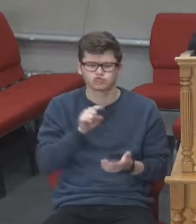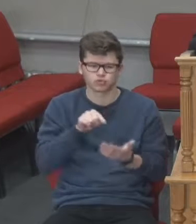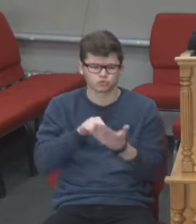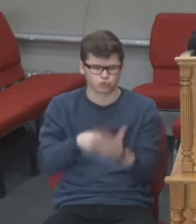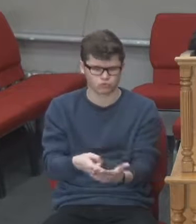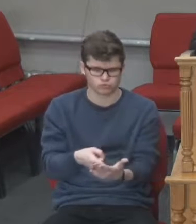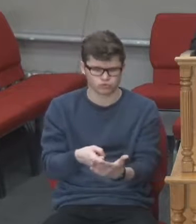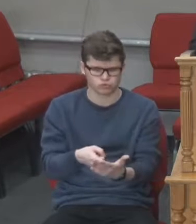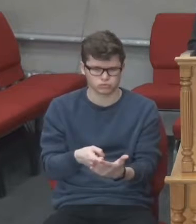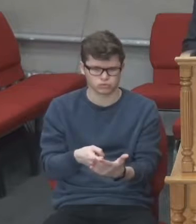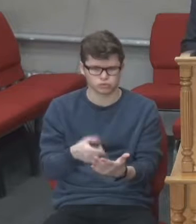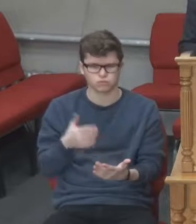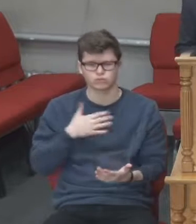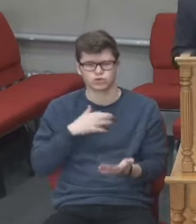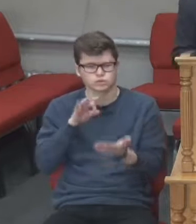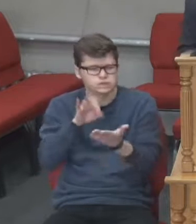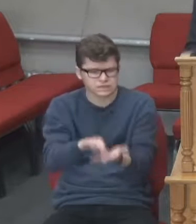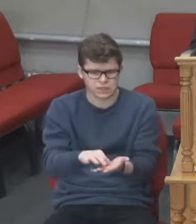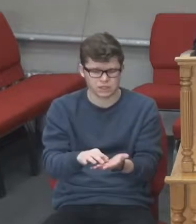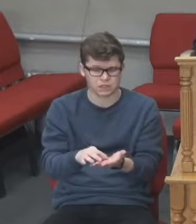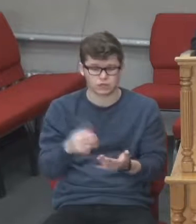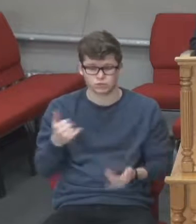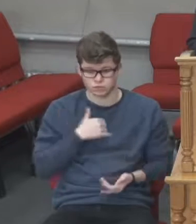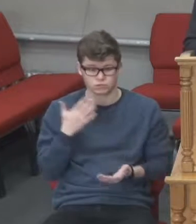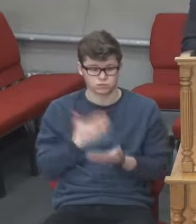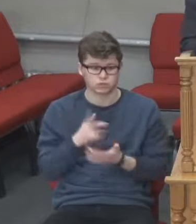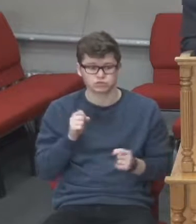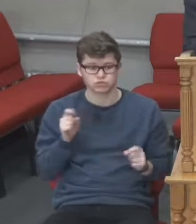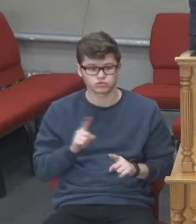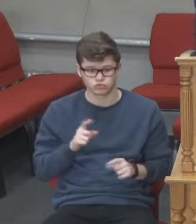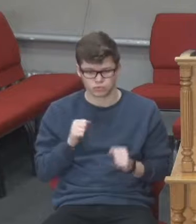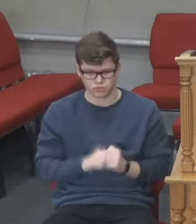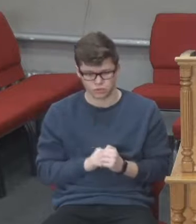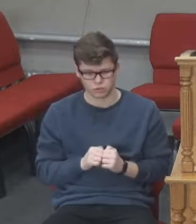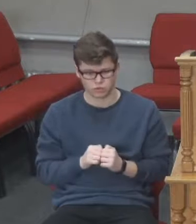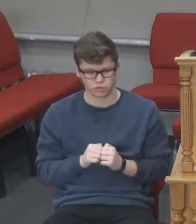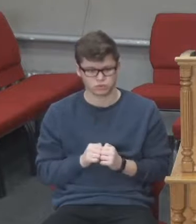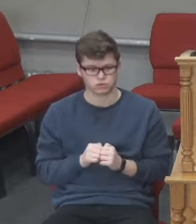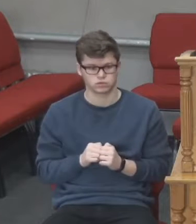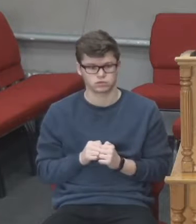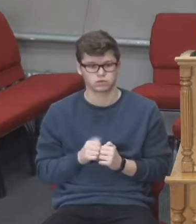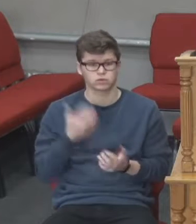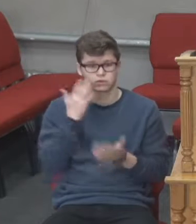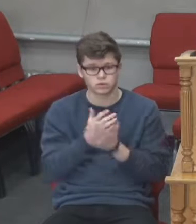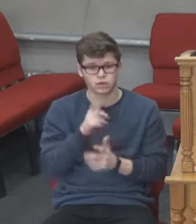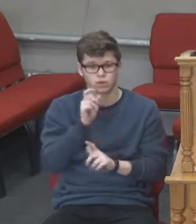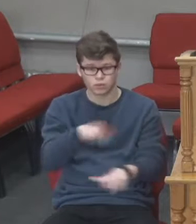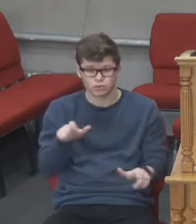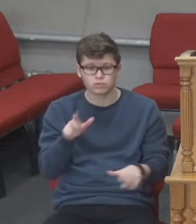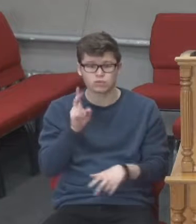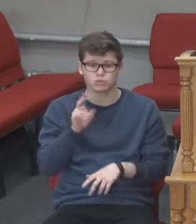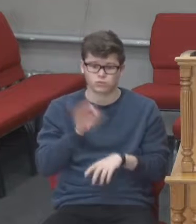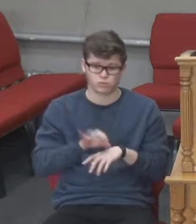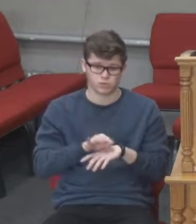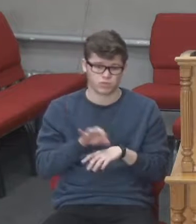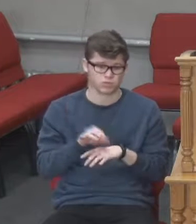і сестри, конкретні молитви. Нам є за що молитися. Є хворі люди в Україні, які захворіли на